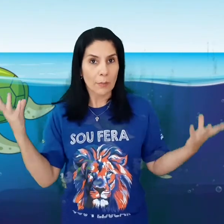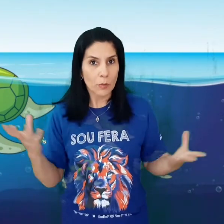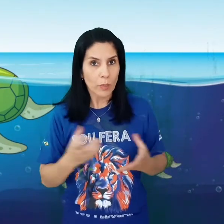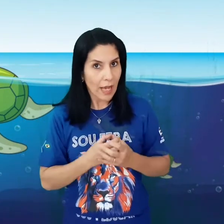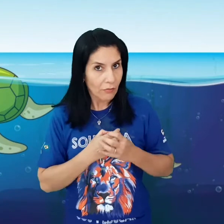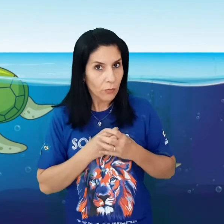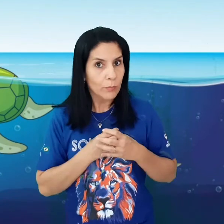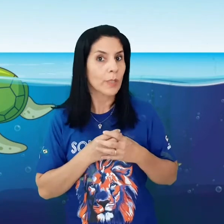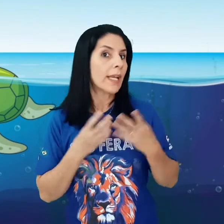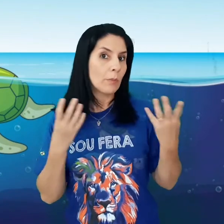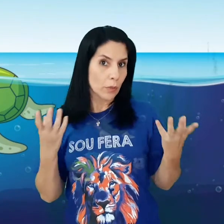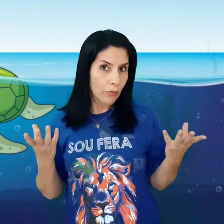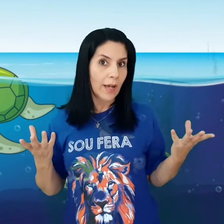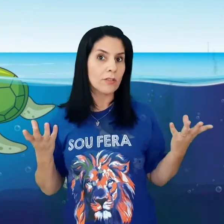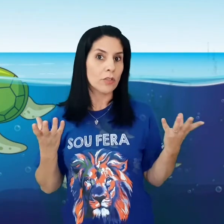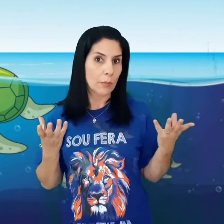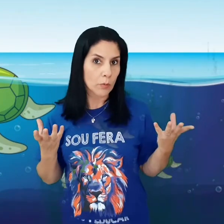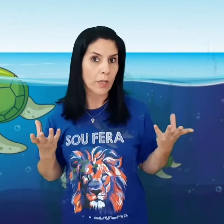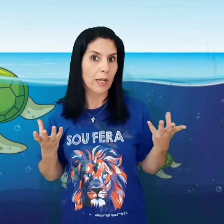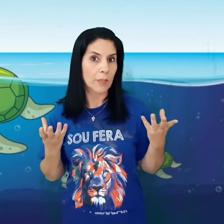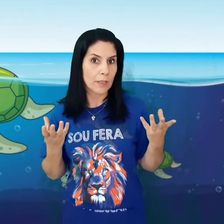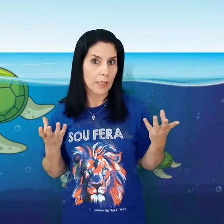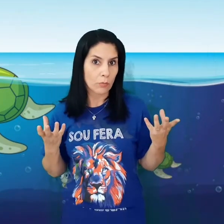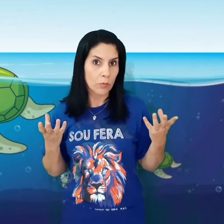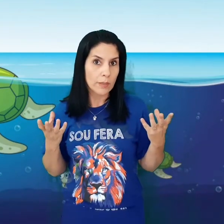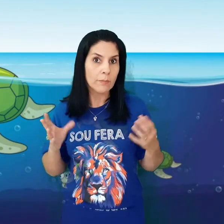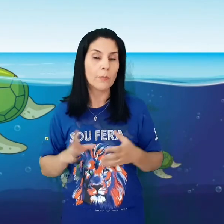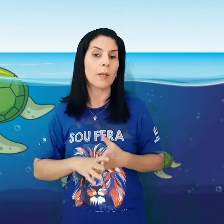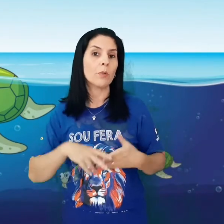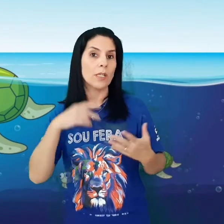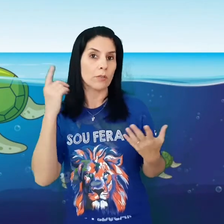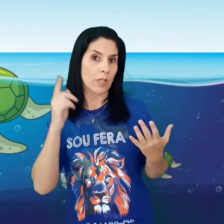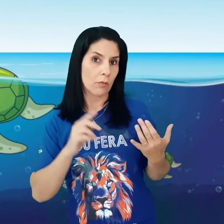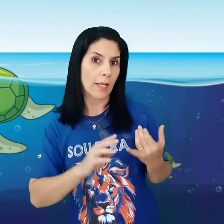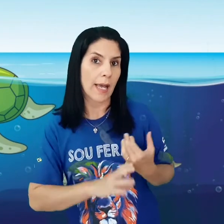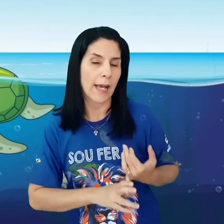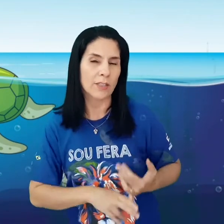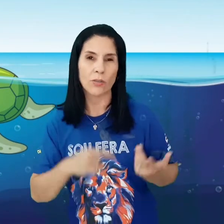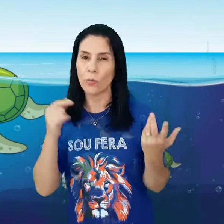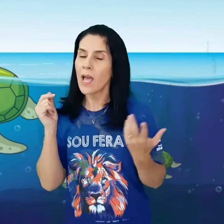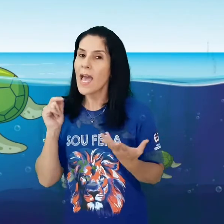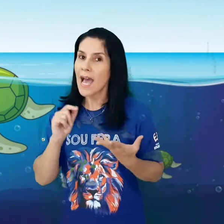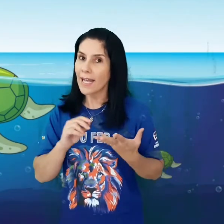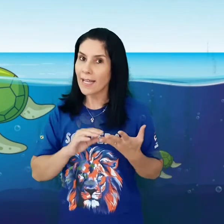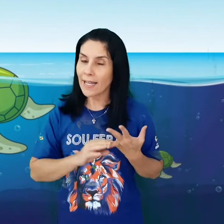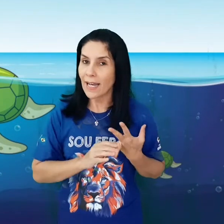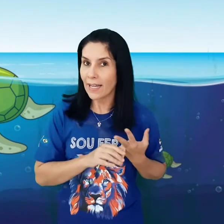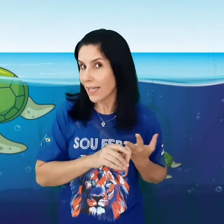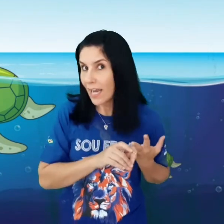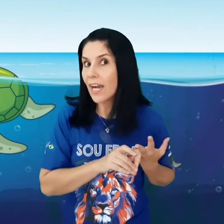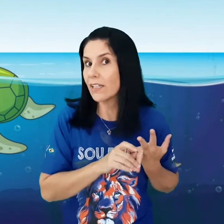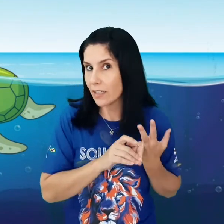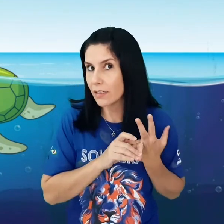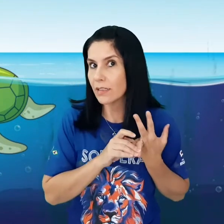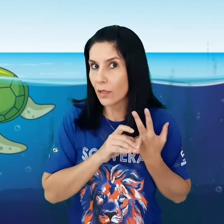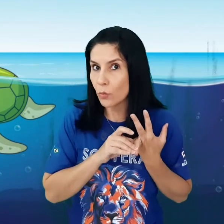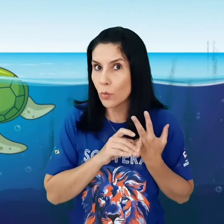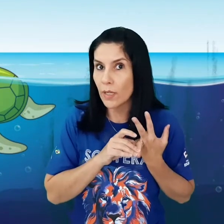capturavam, porque era muito fácil de capturar em uma tartaruga, para poder usar o casco, a carne da tartaruga.